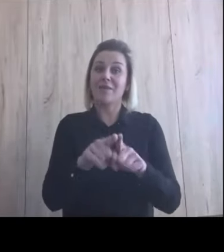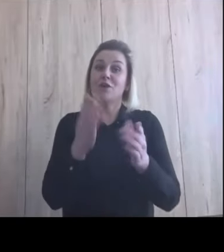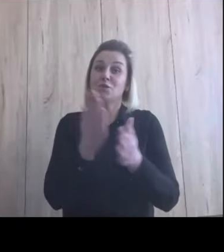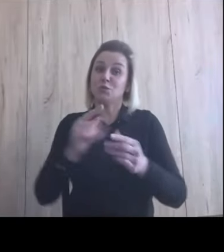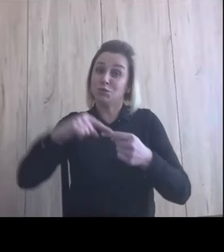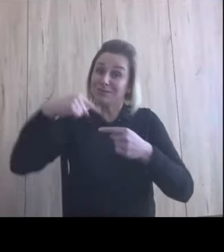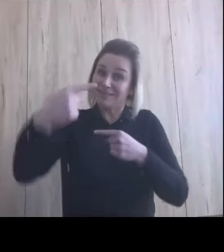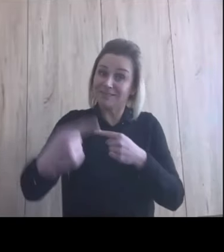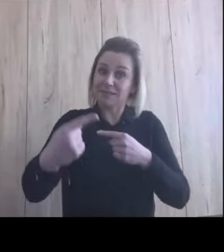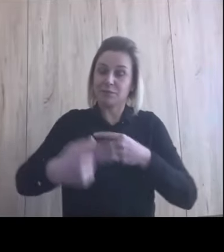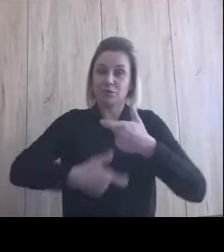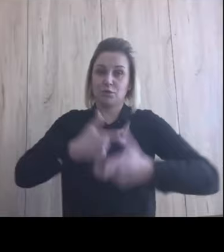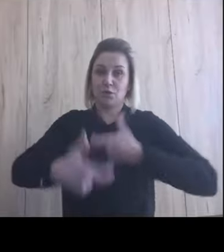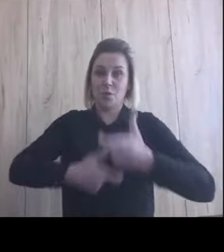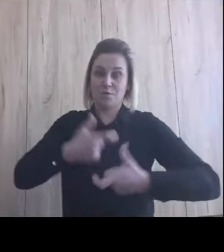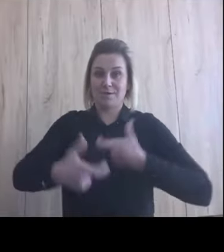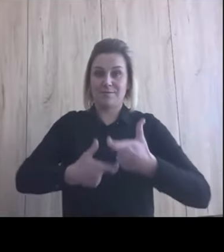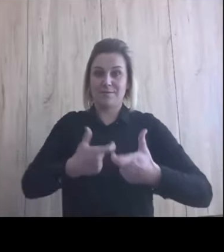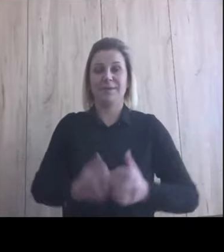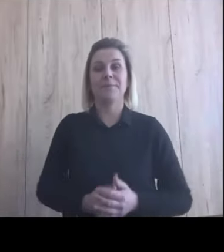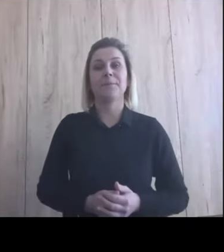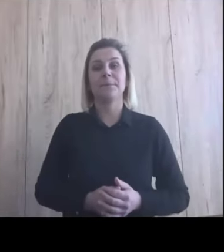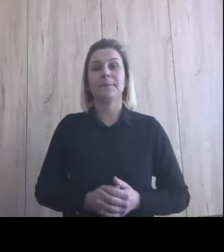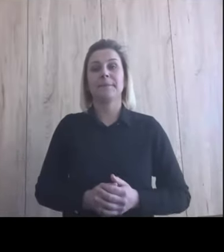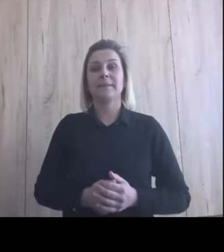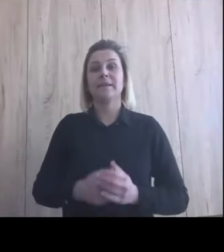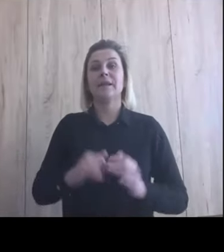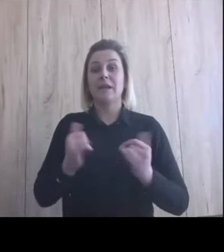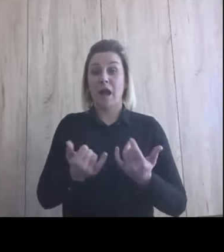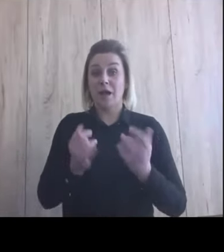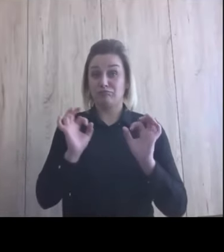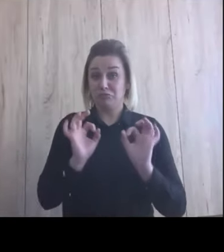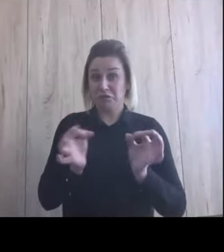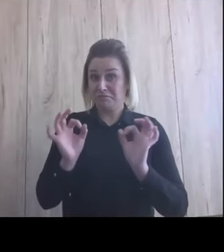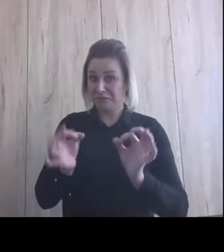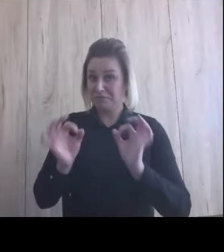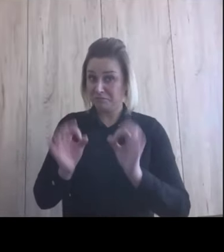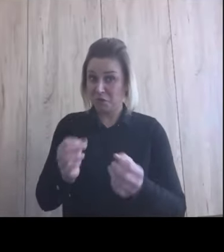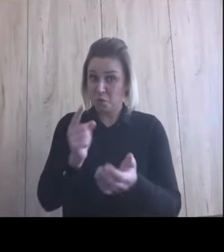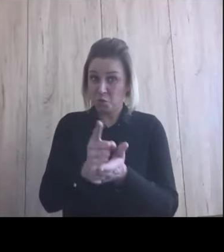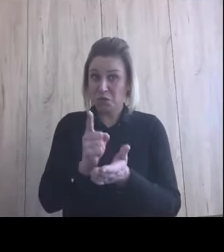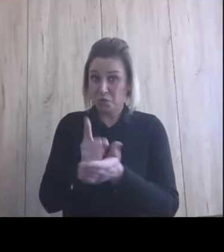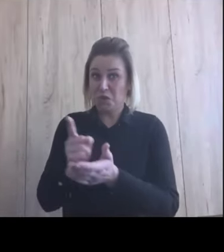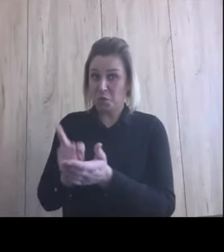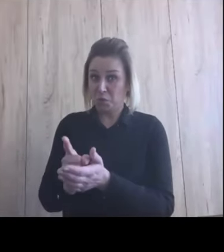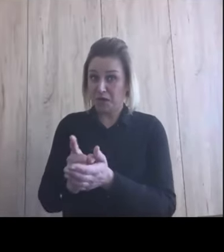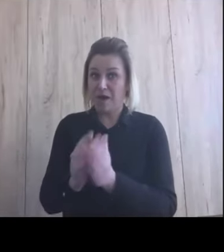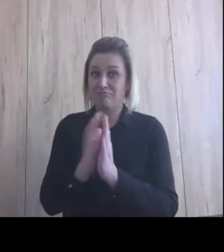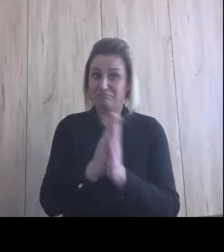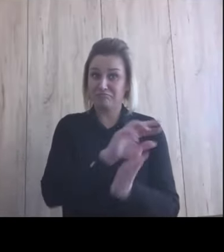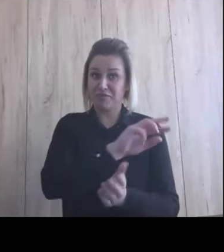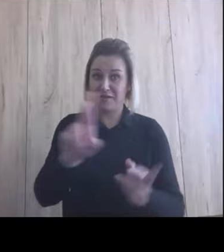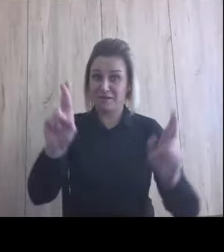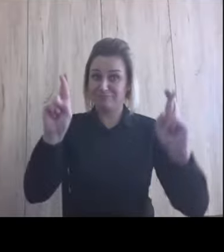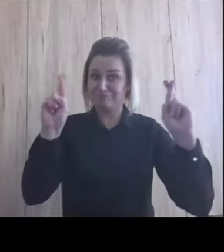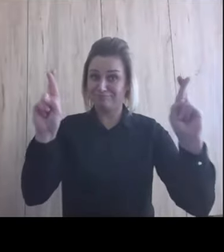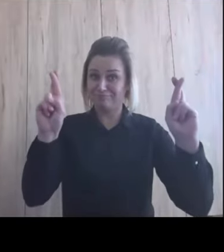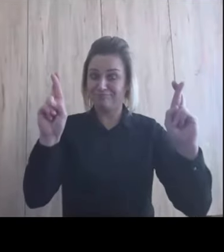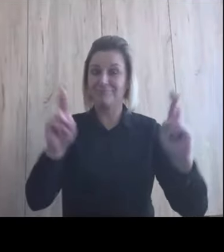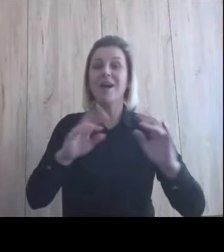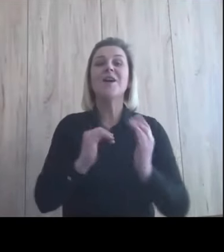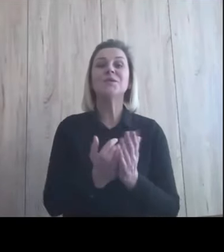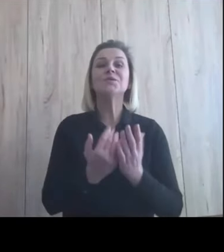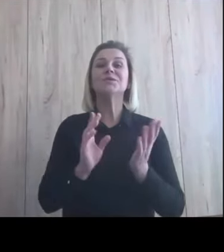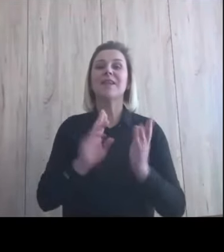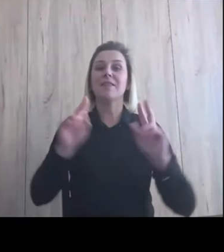edycję i jak dobrze wszystko pójdzie, trzymajcie kciuki, to już na początku, dziękujemy,